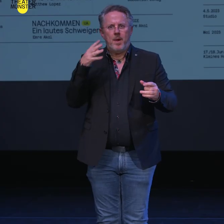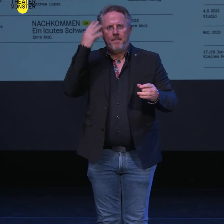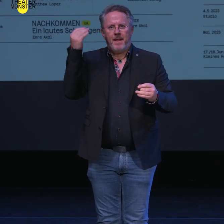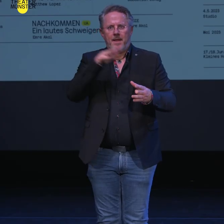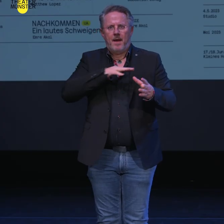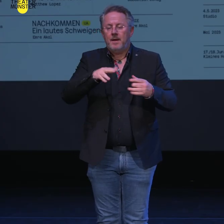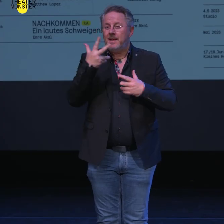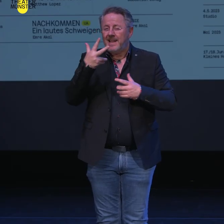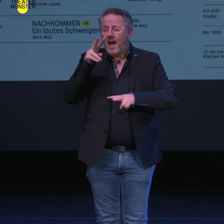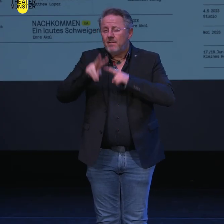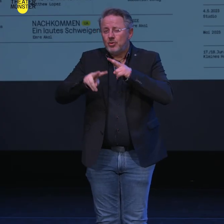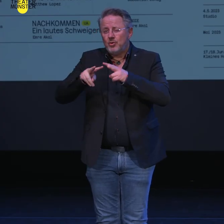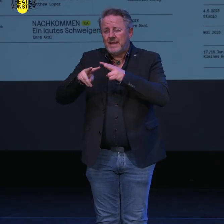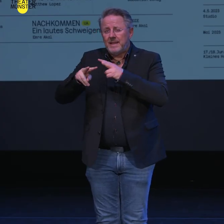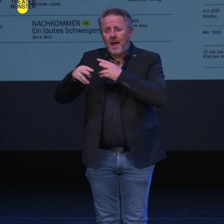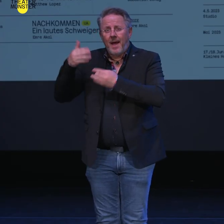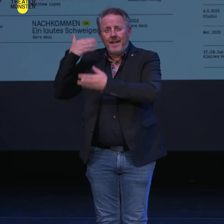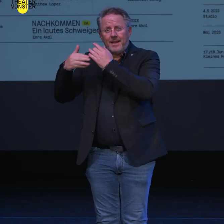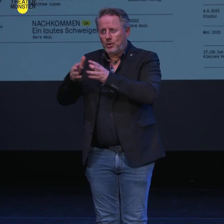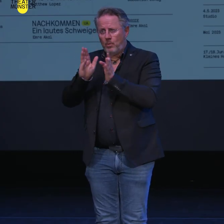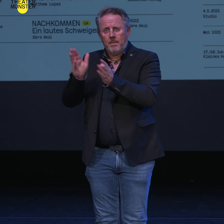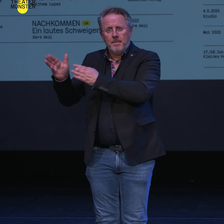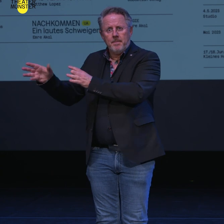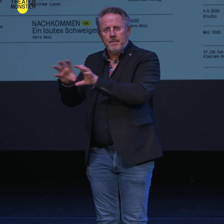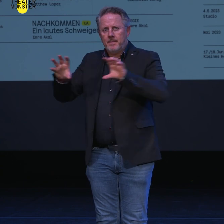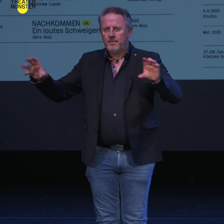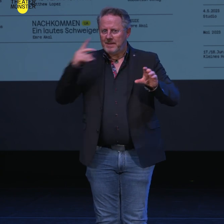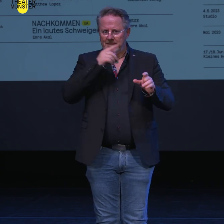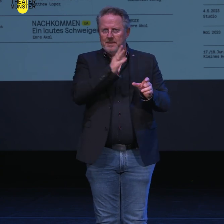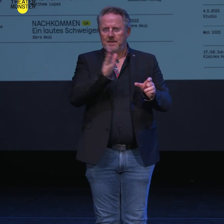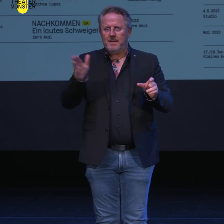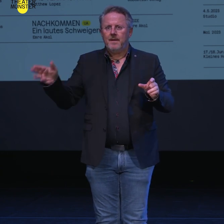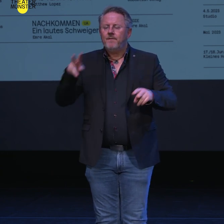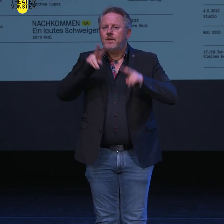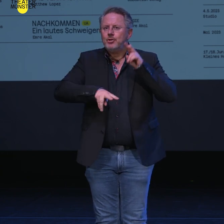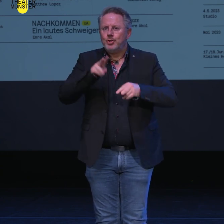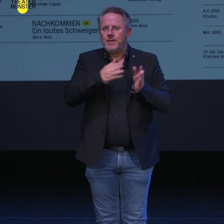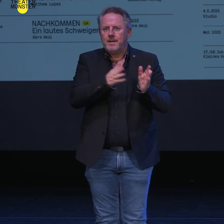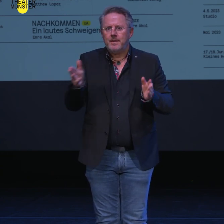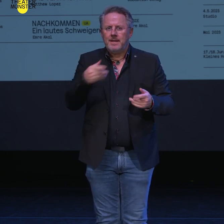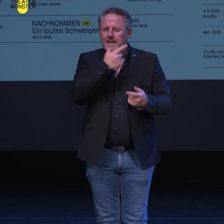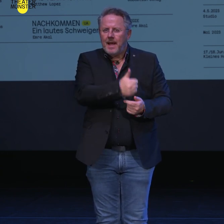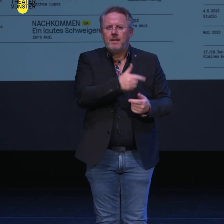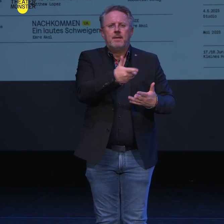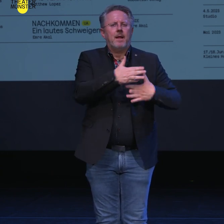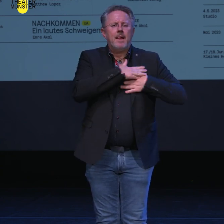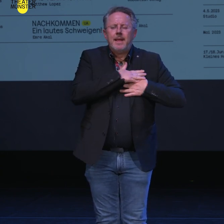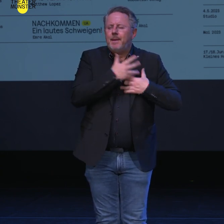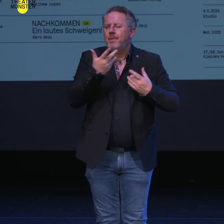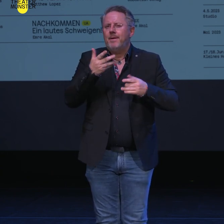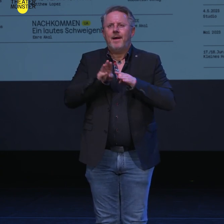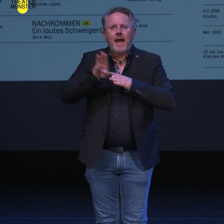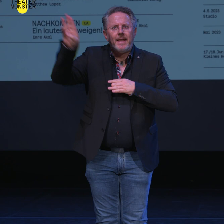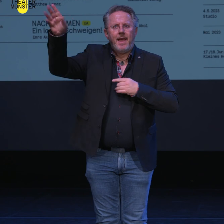drei verschiedenen Generationen angehören und diese Gruppe von Menschen erleben Liebe, Karriere,